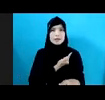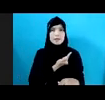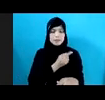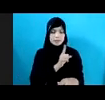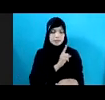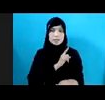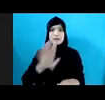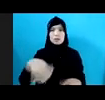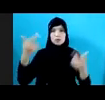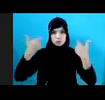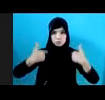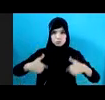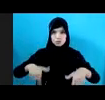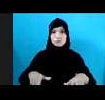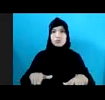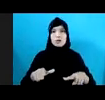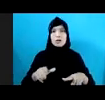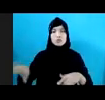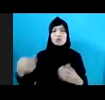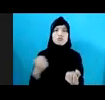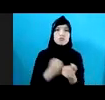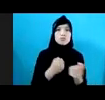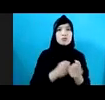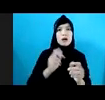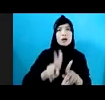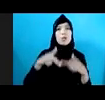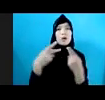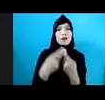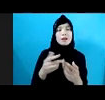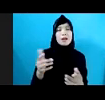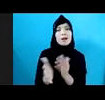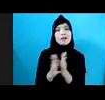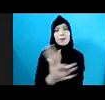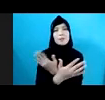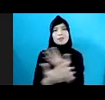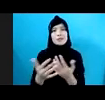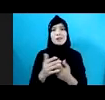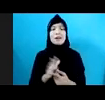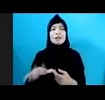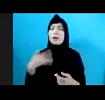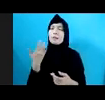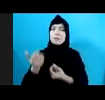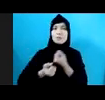Terhadap Berbagai Hal Dengan Dukungan Keluarga Dan Masyarakat Sehingga Kami Juga Mengupayakan